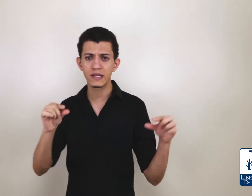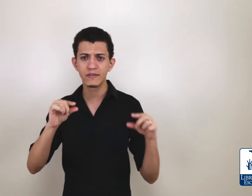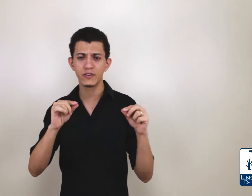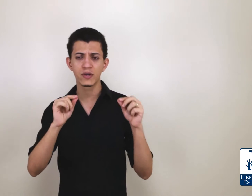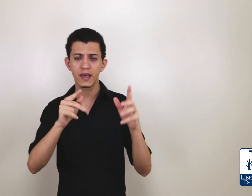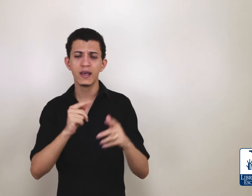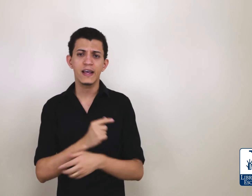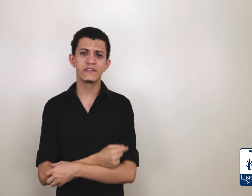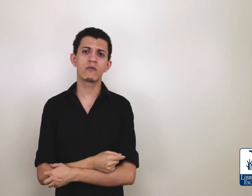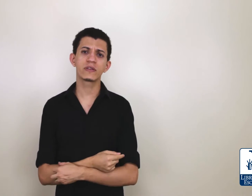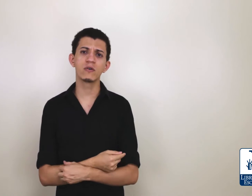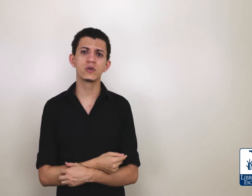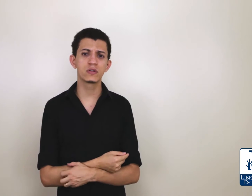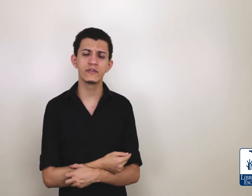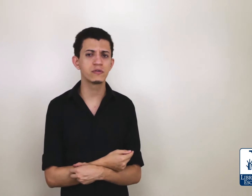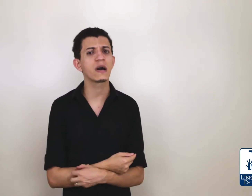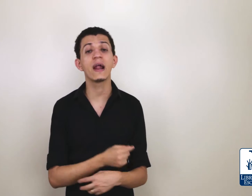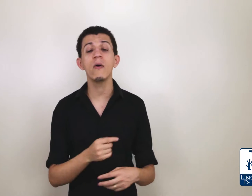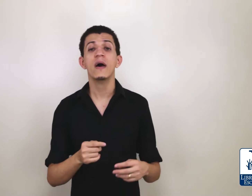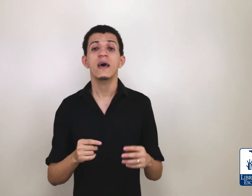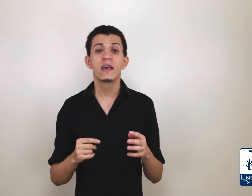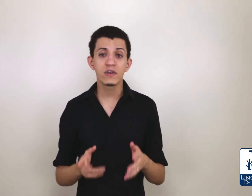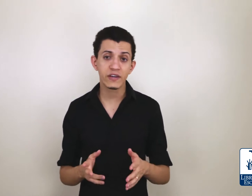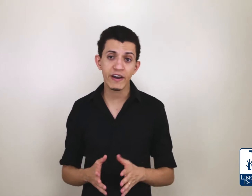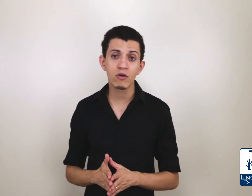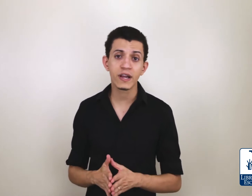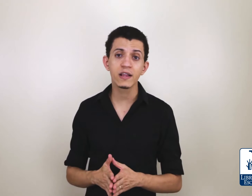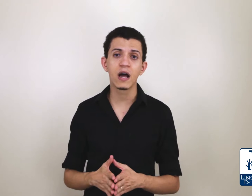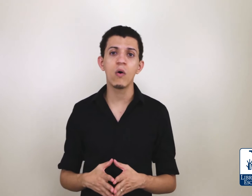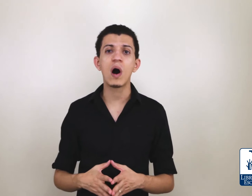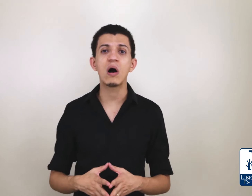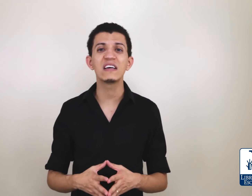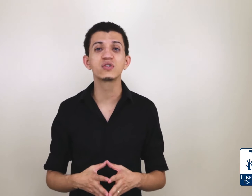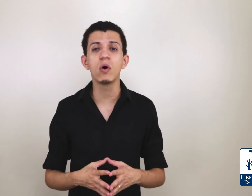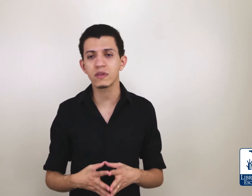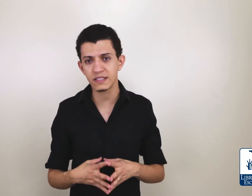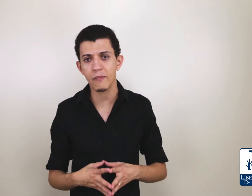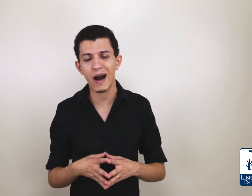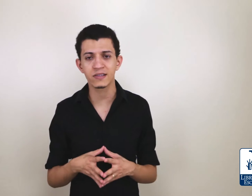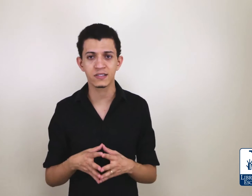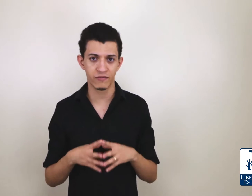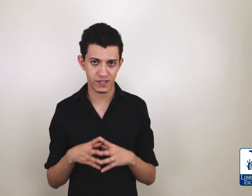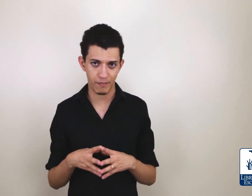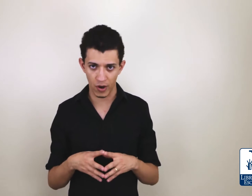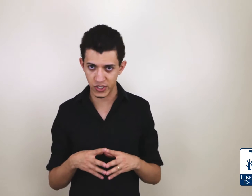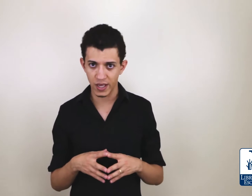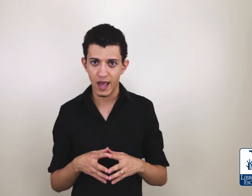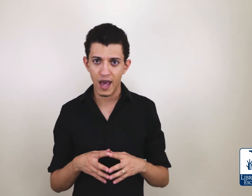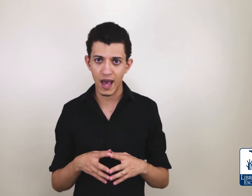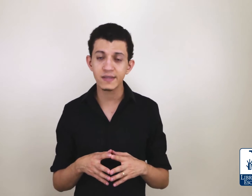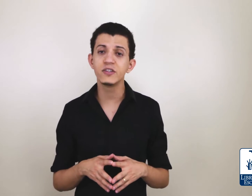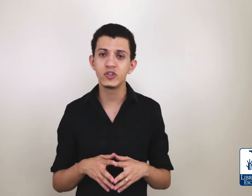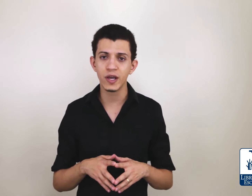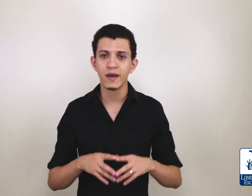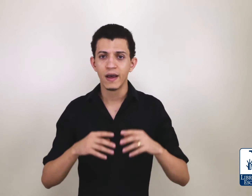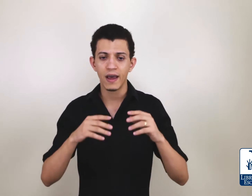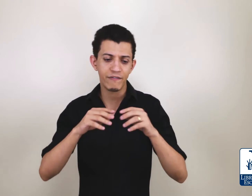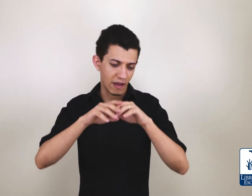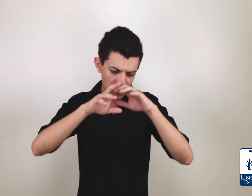desse vídeo aqui, se encontrar os outros vídeos do canal, que você vai encontrar então as outras temáticas que você pode assistir, enfim, as